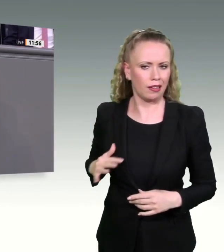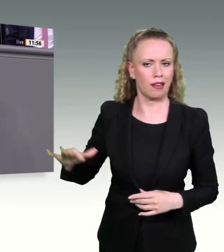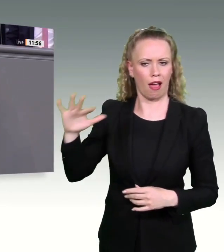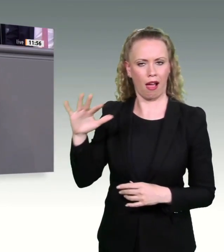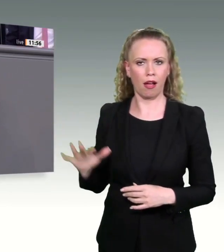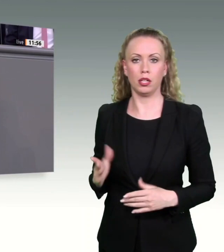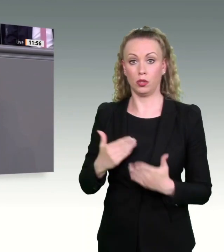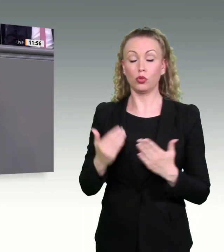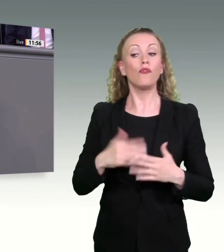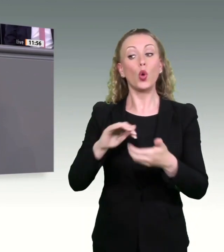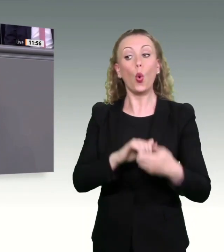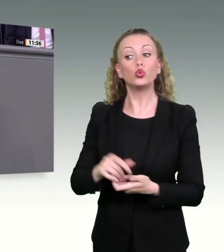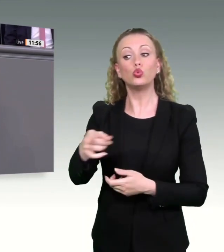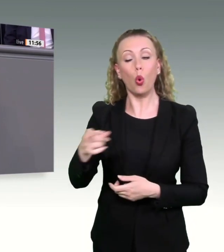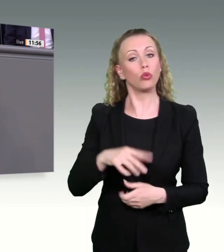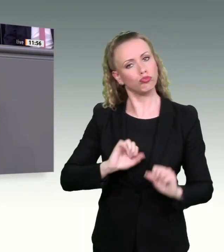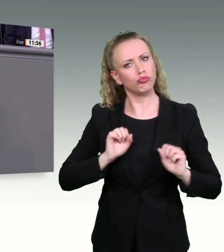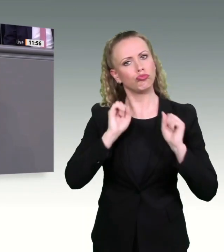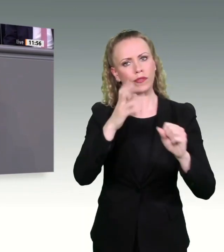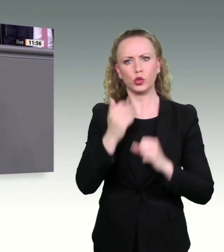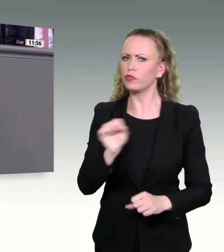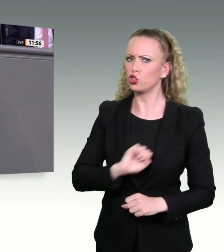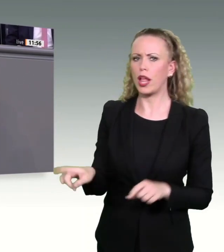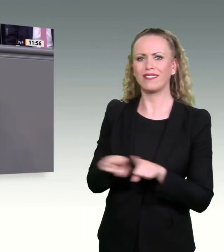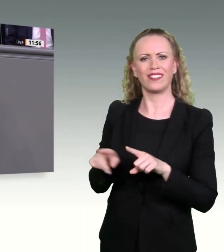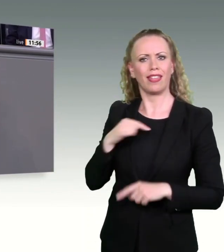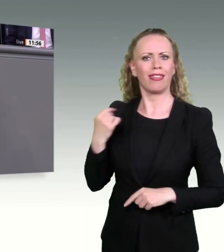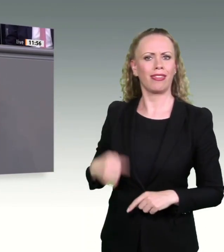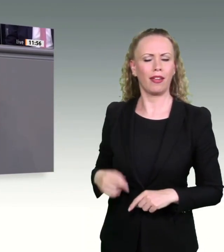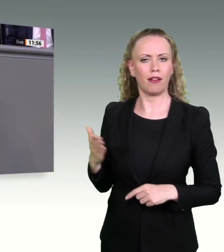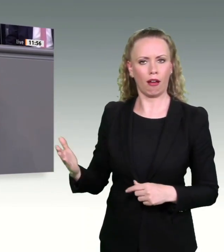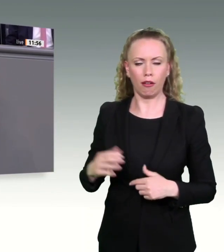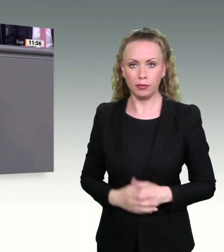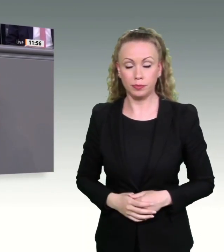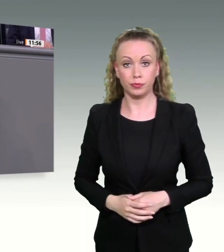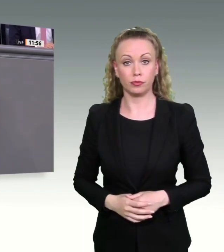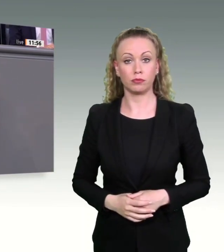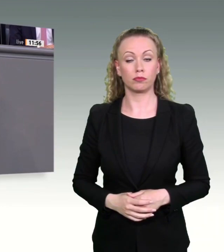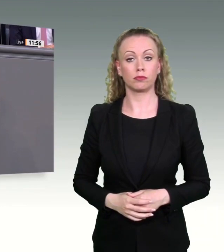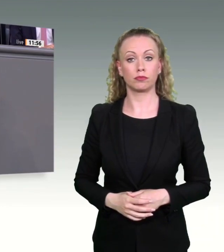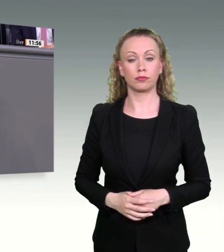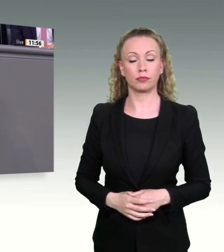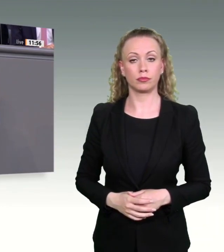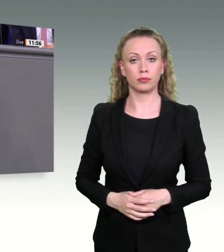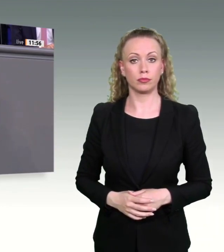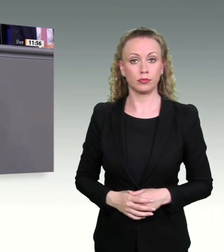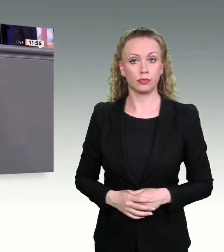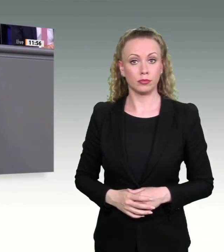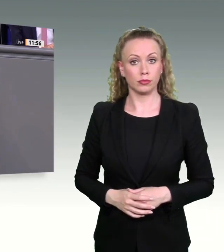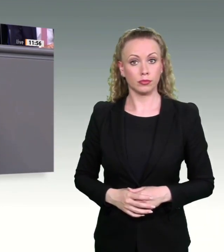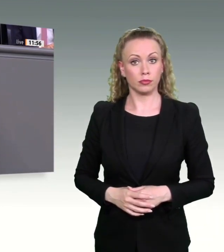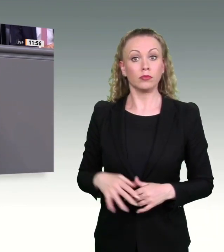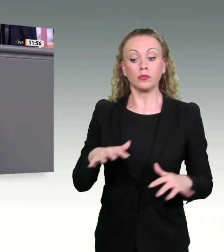dorthin kommen. Um den berechtigten Widerstand beispielsweise gegen die naturzerstörenden, vogeltötenden und krankmachenden